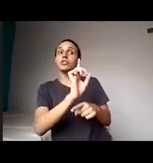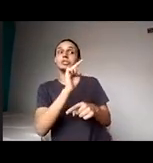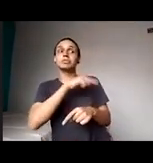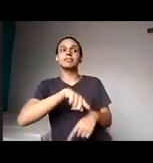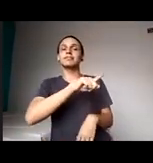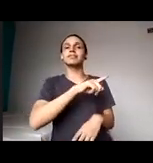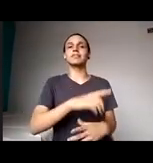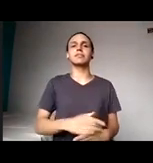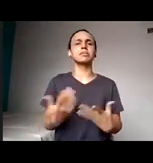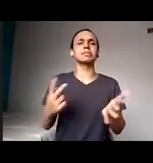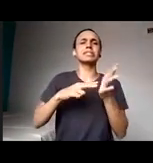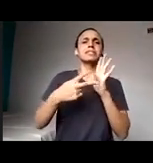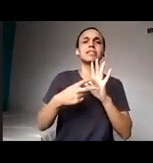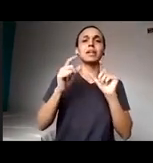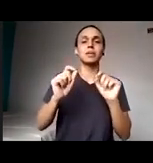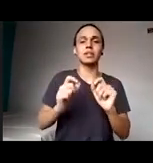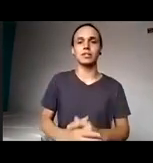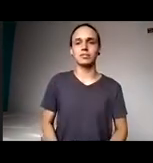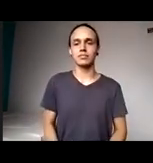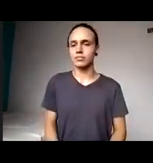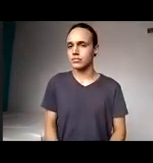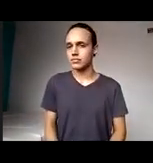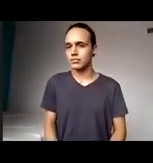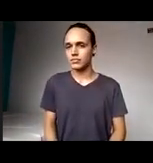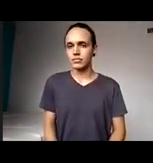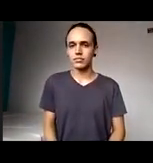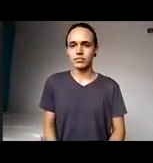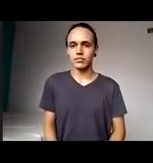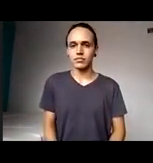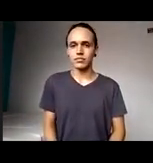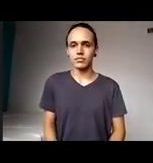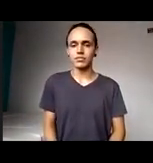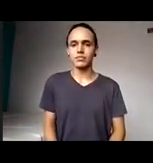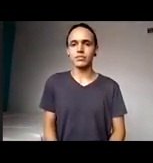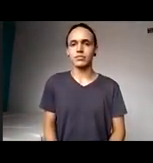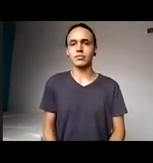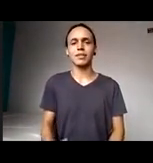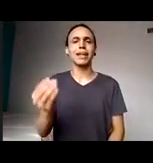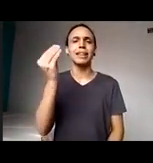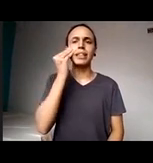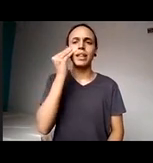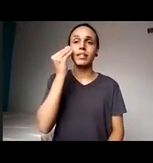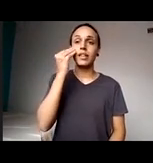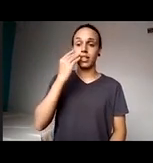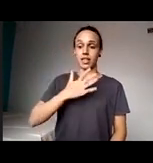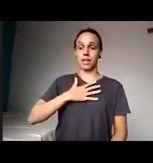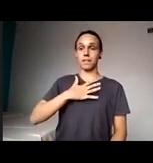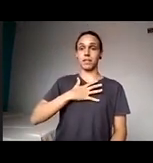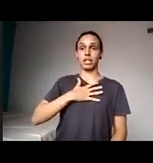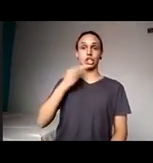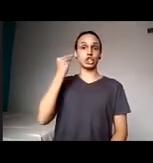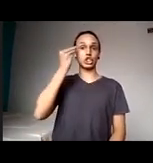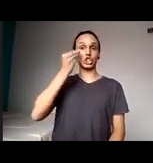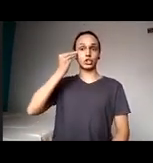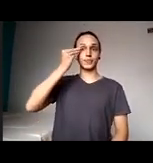Ou seja, fico suave, tentando fazer a minha experiência docente ao